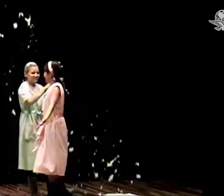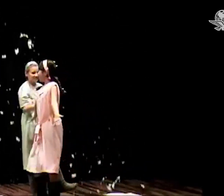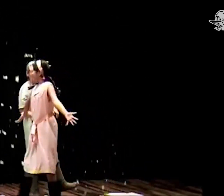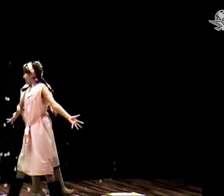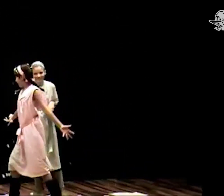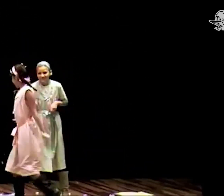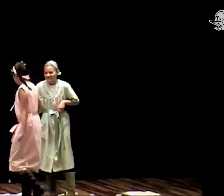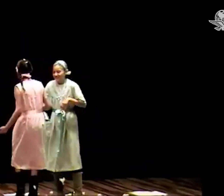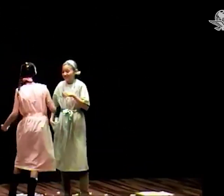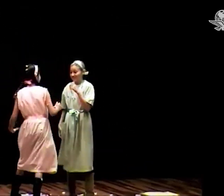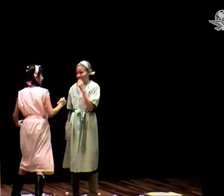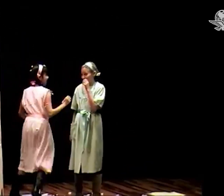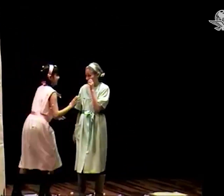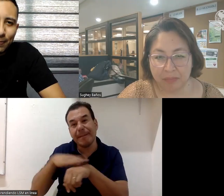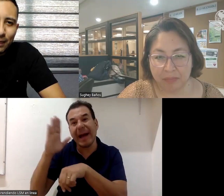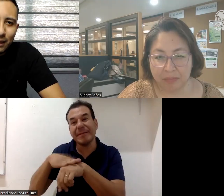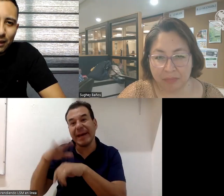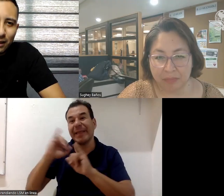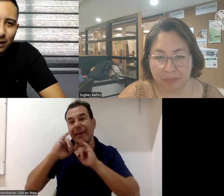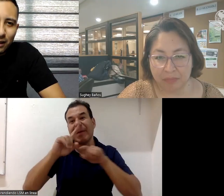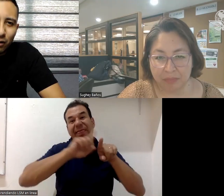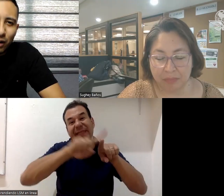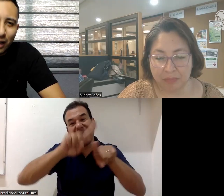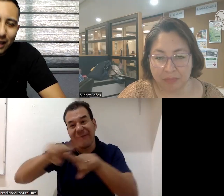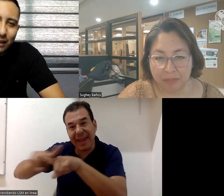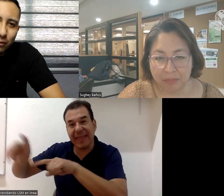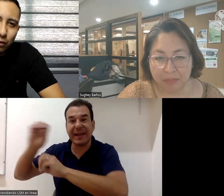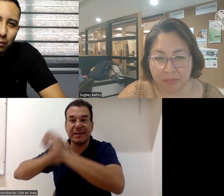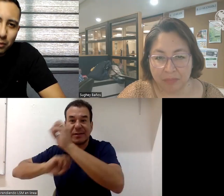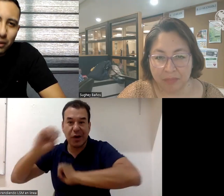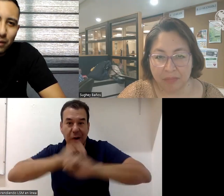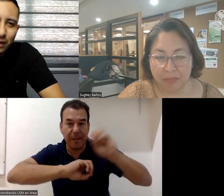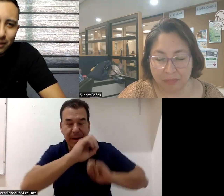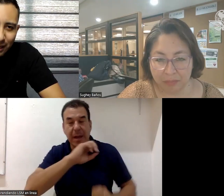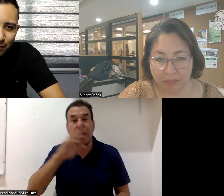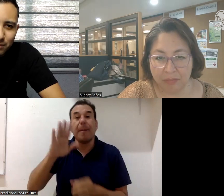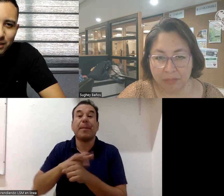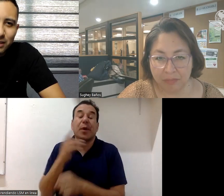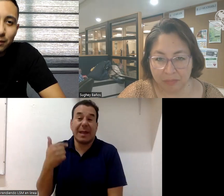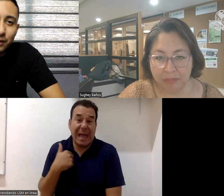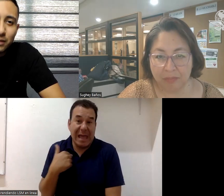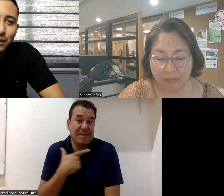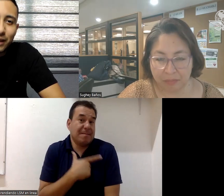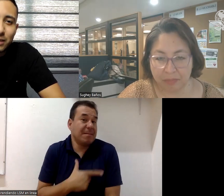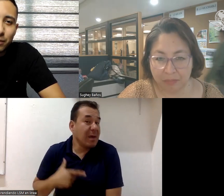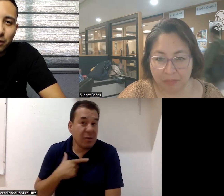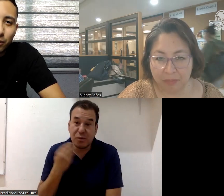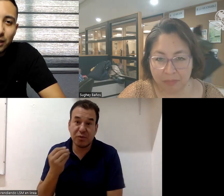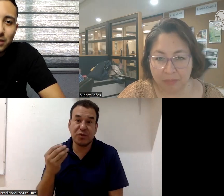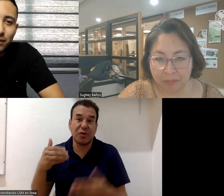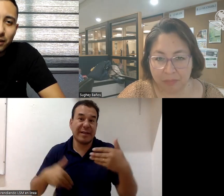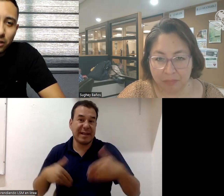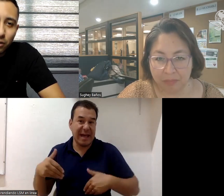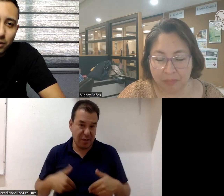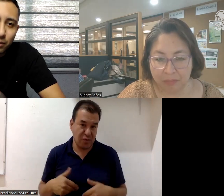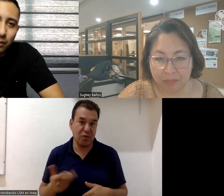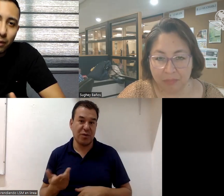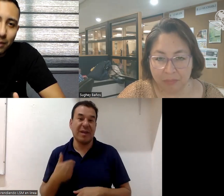que sucede en escena Ojalá que en el futuro pueda haber cada vez más intérpretes para que se puedan cubrir las diferentes obras Por ejemplo, a mí